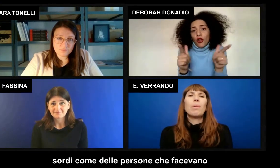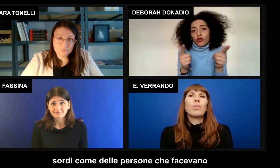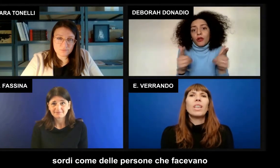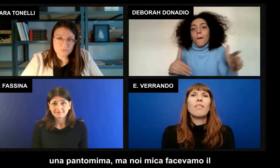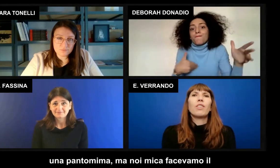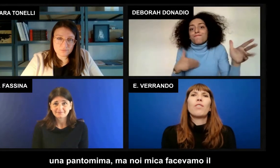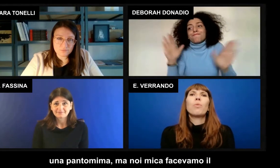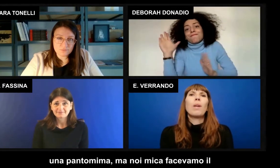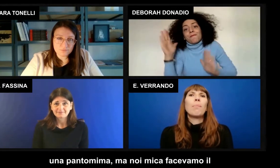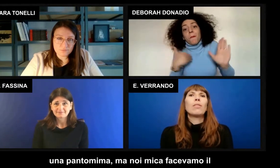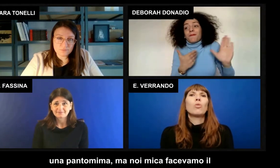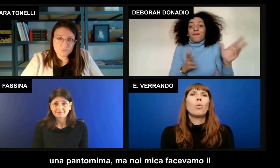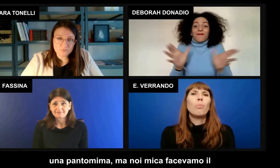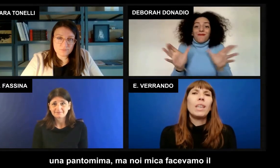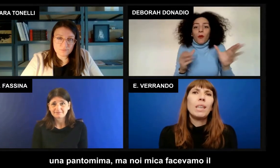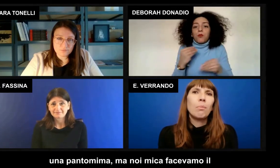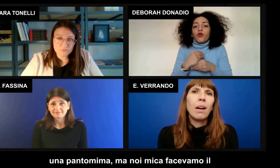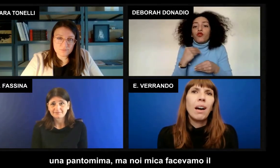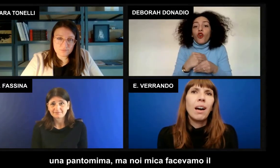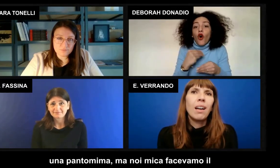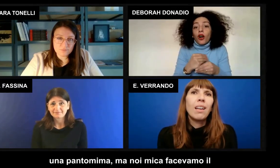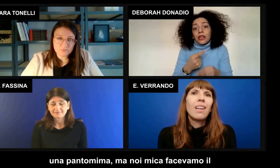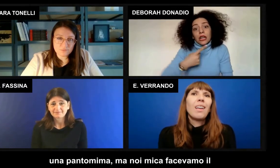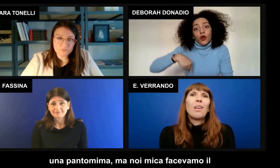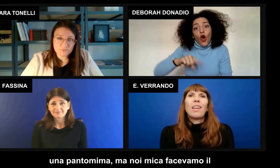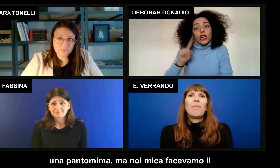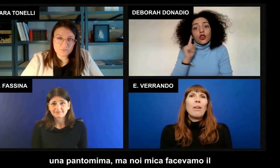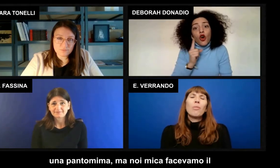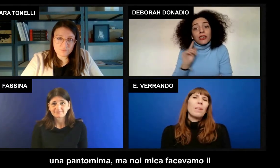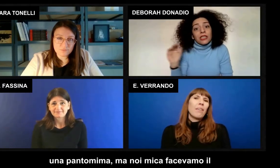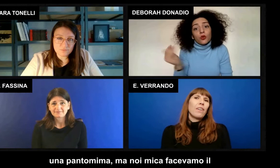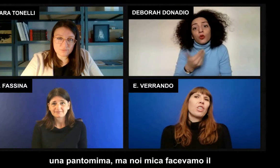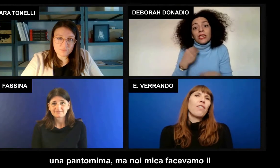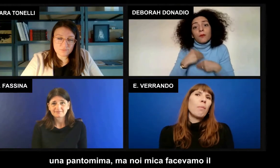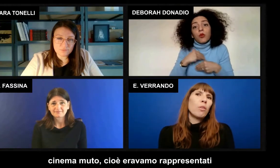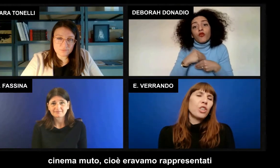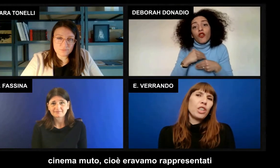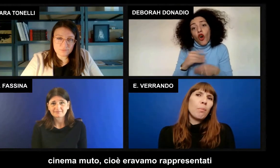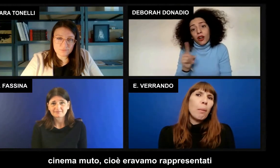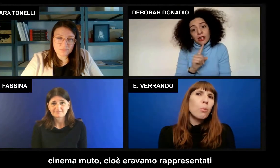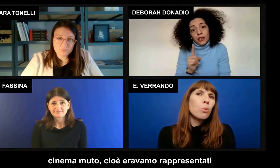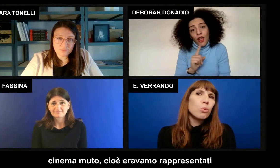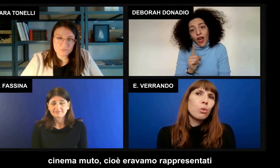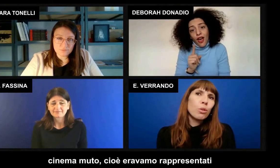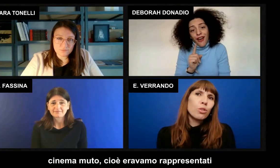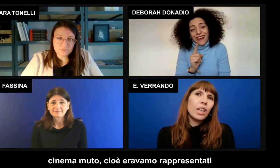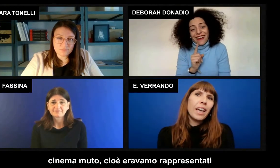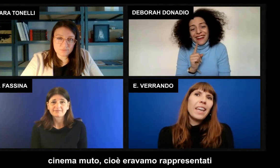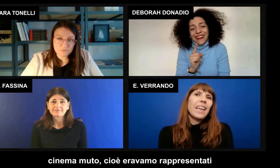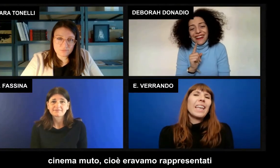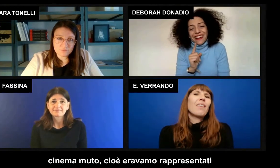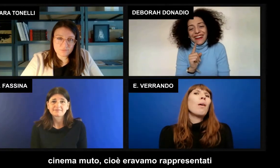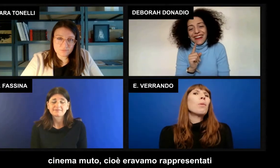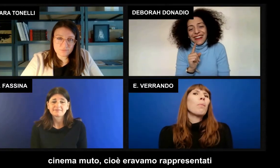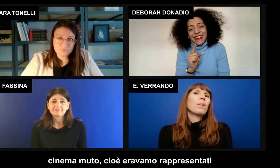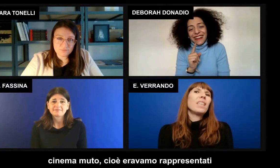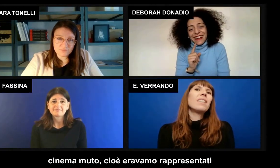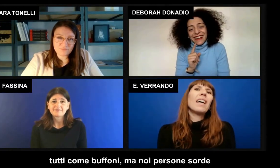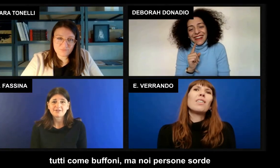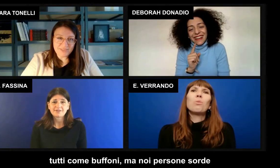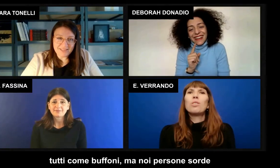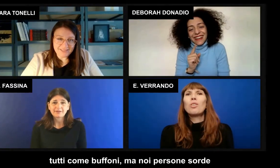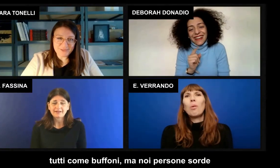delle persone che facevano una pantomima, ma noi mica facevamo il cinema muto, cioè eravamo